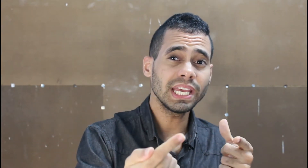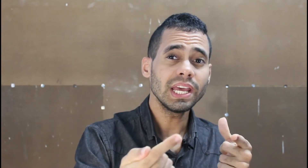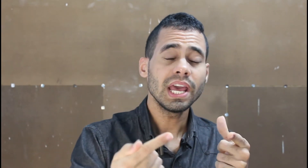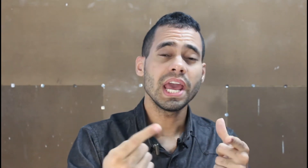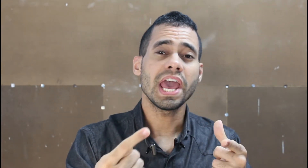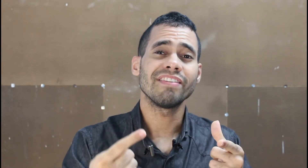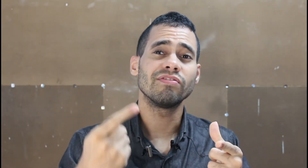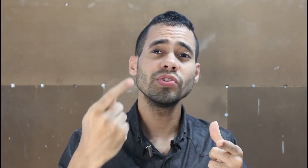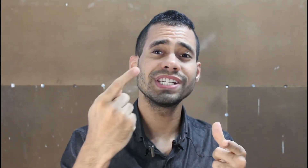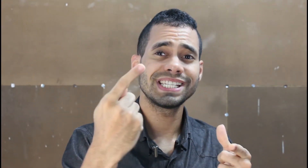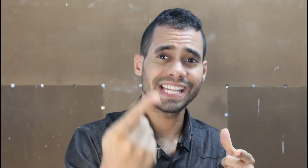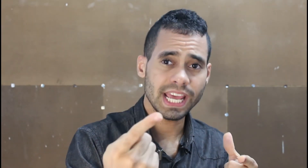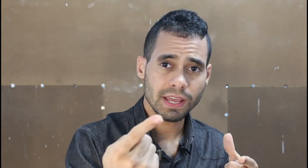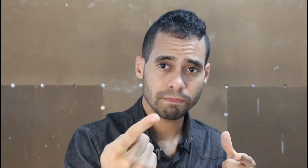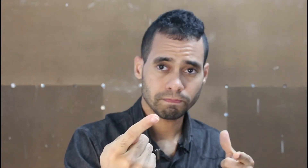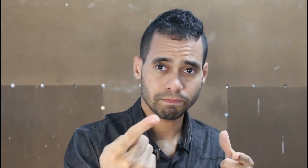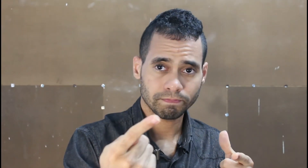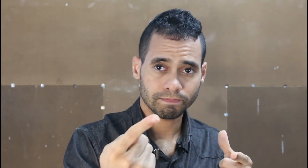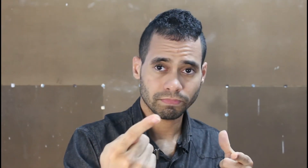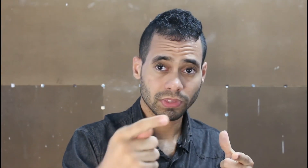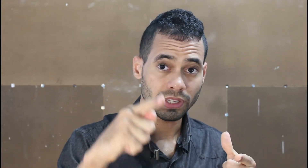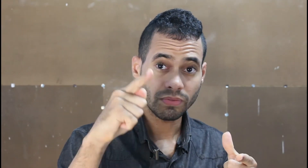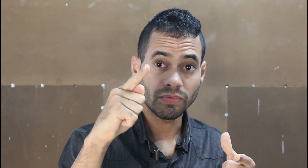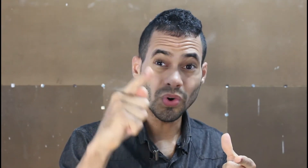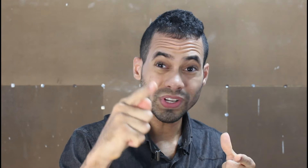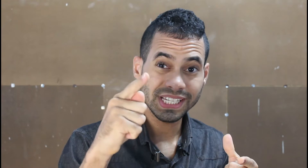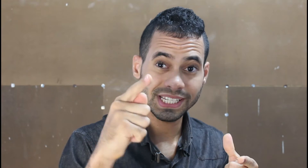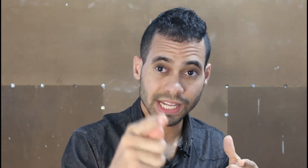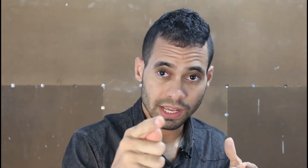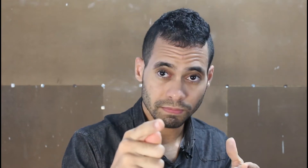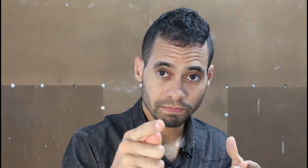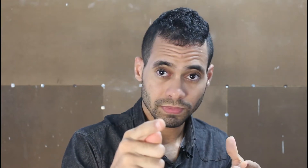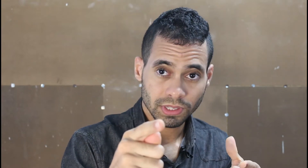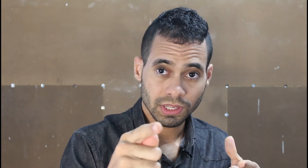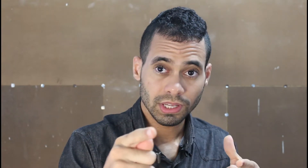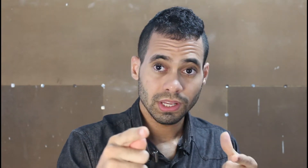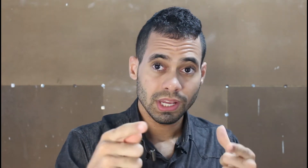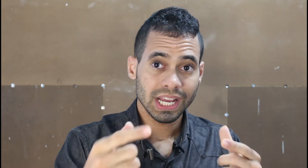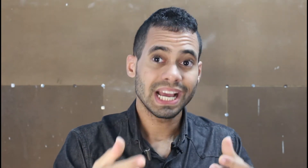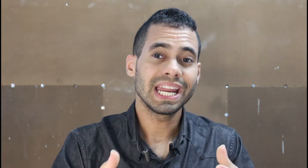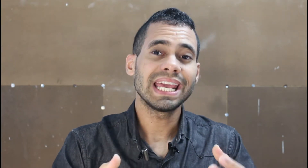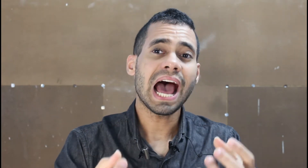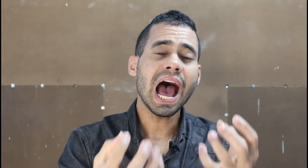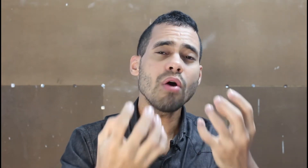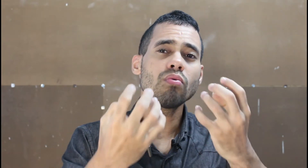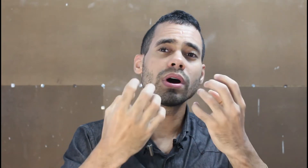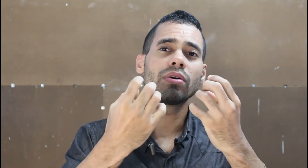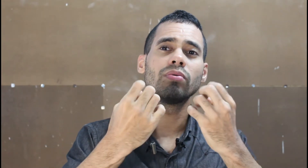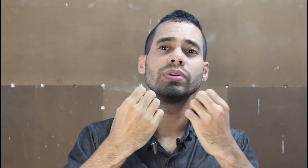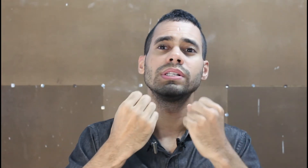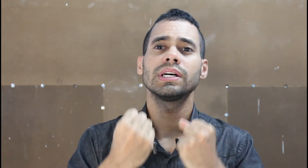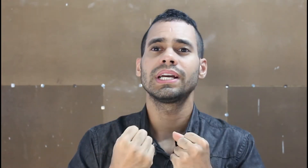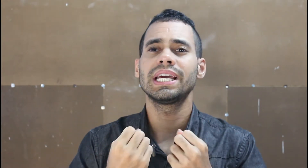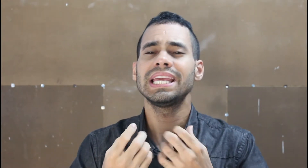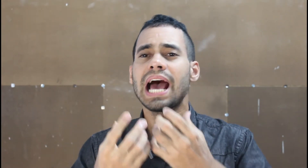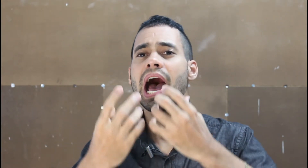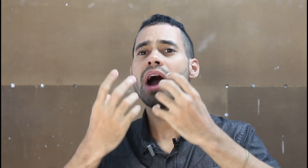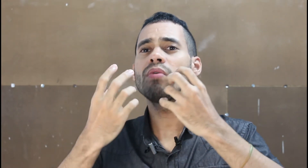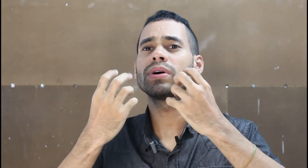é você você criar alguma coisa, criar alguma